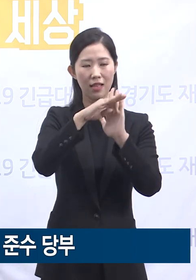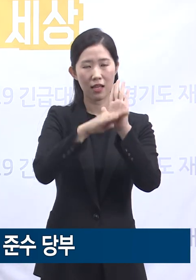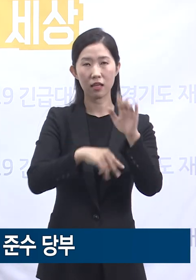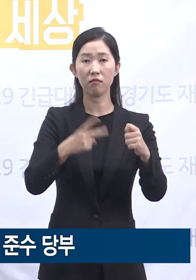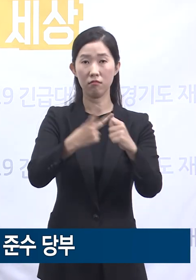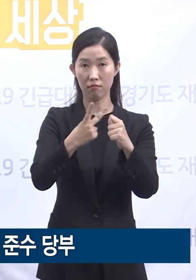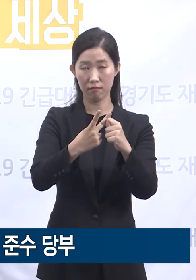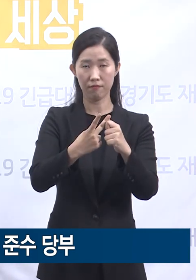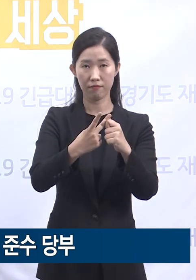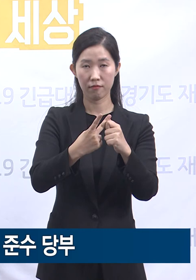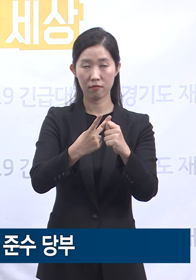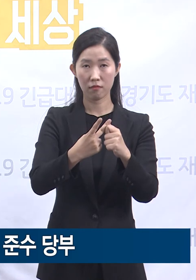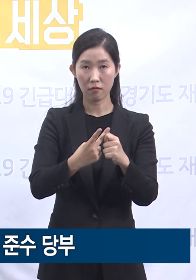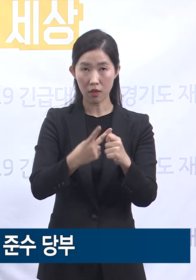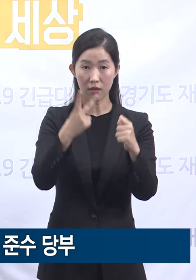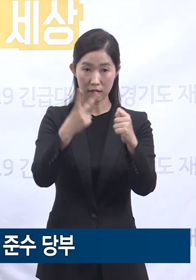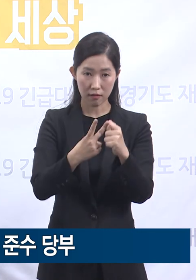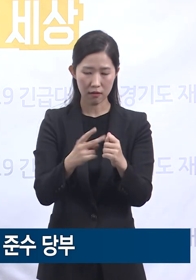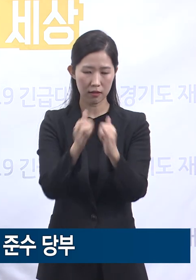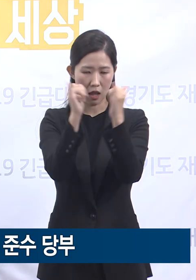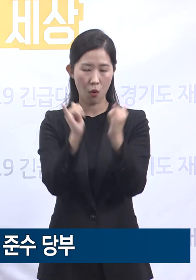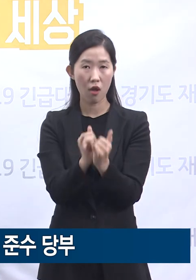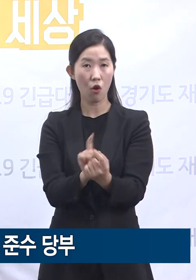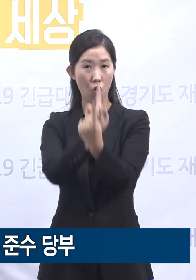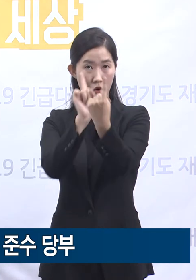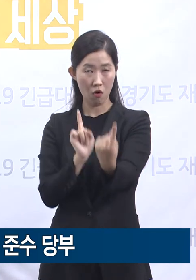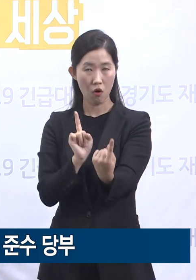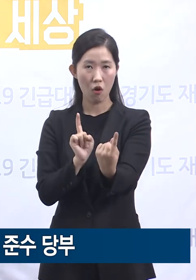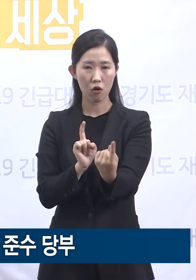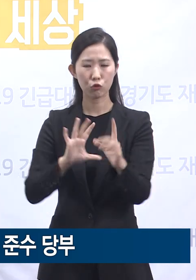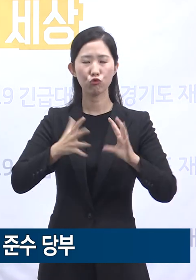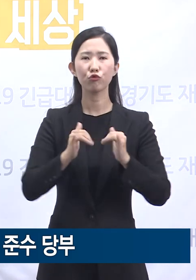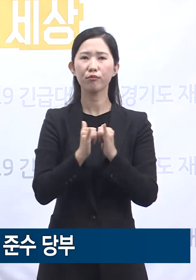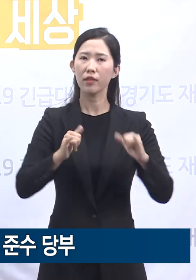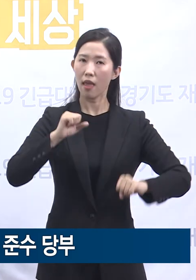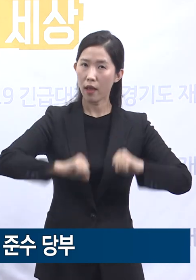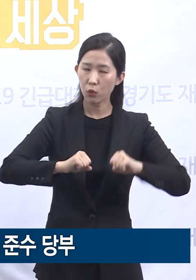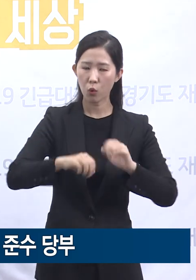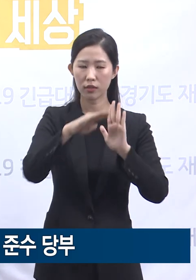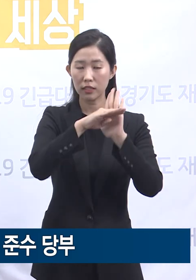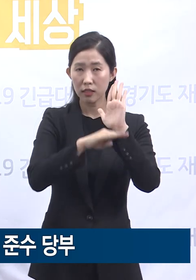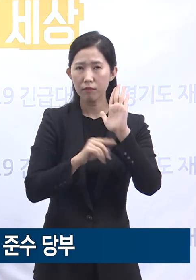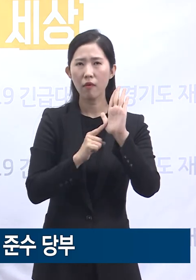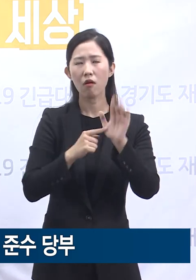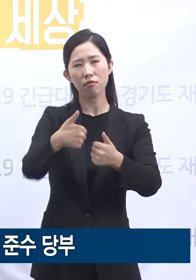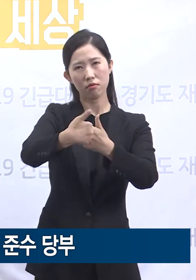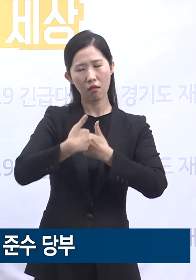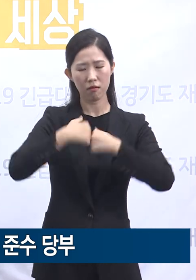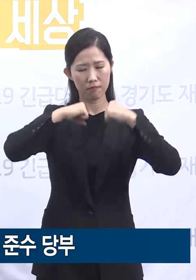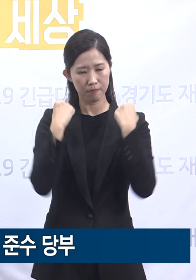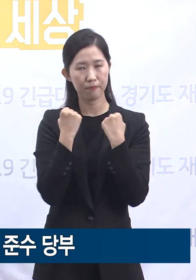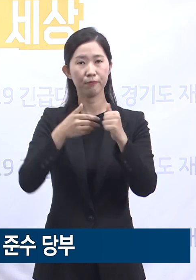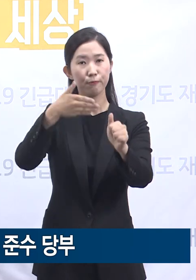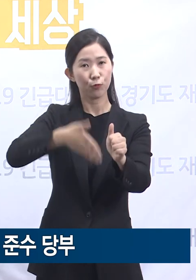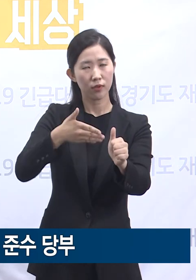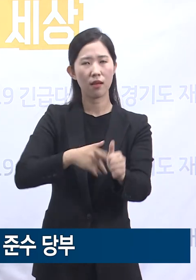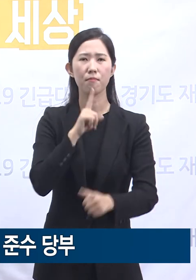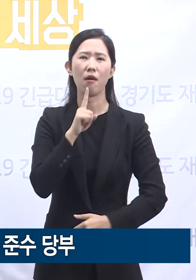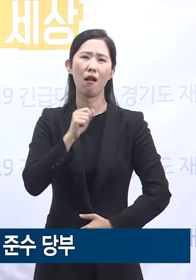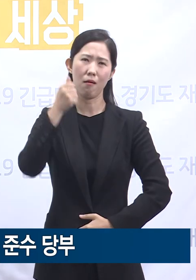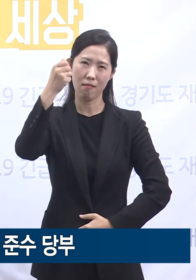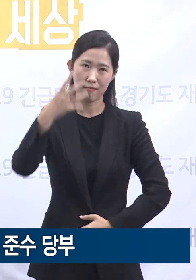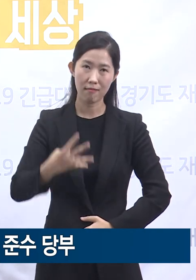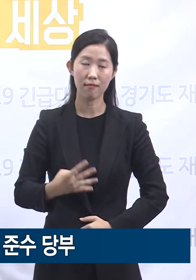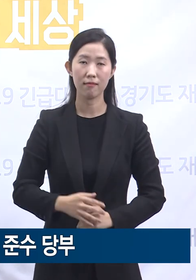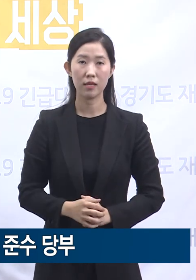위해 2단계 사회적 거리 두기 국민행동지침을 준수할 것을 당부하고 있습니다. 의료기관